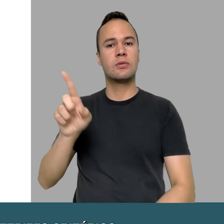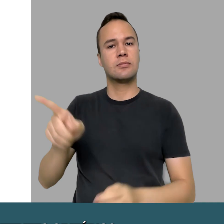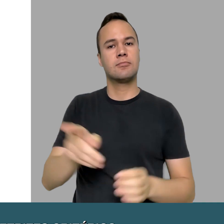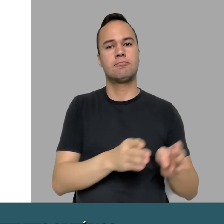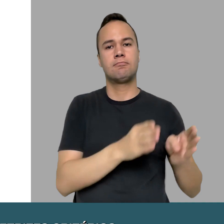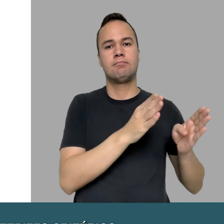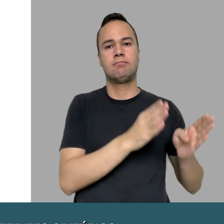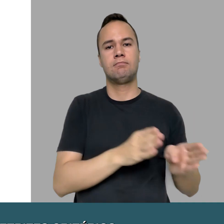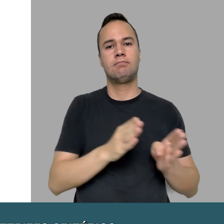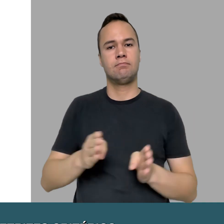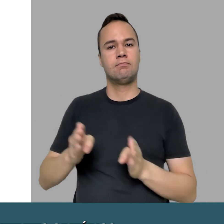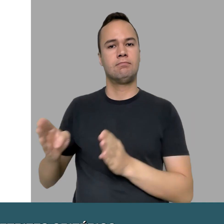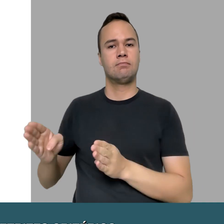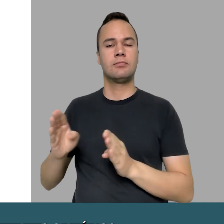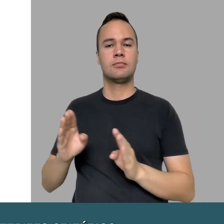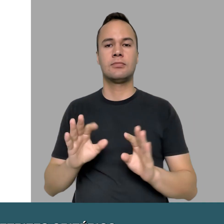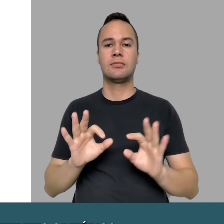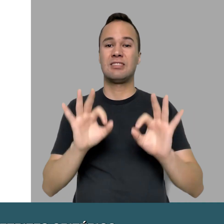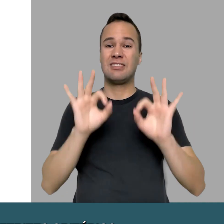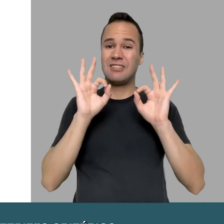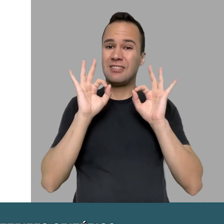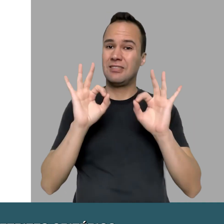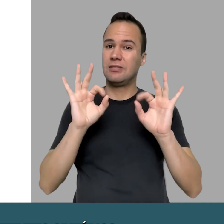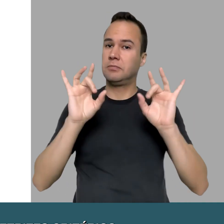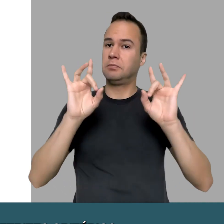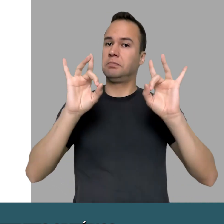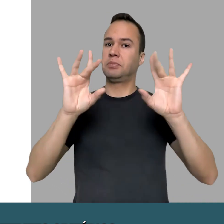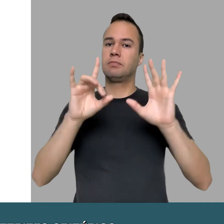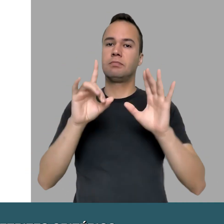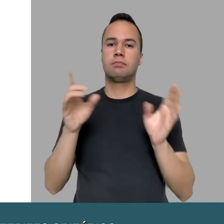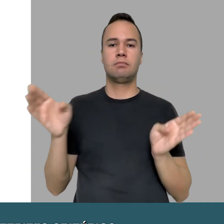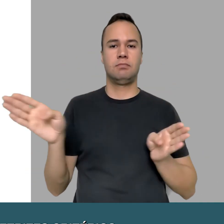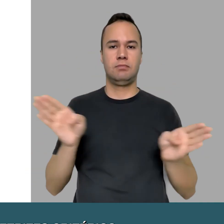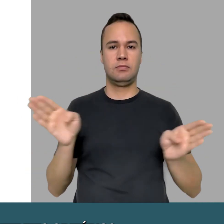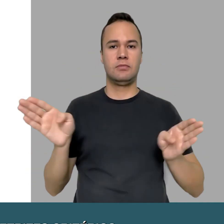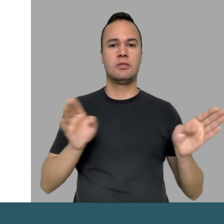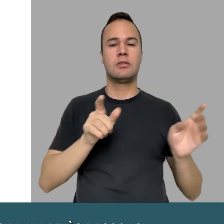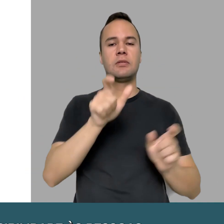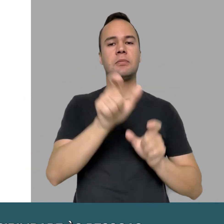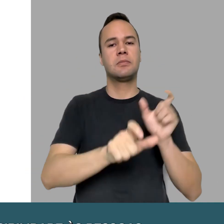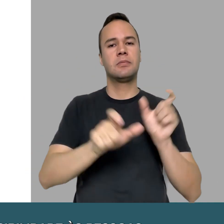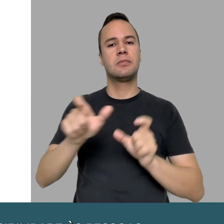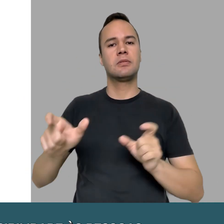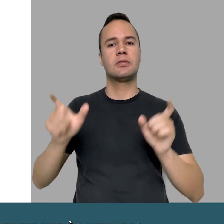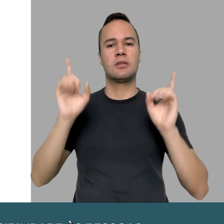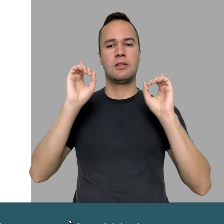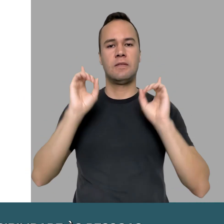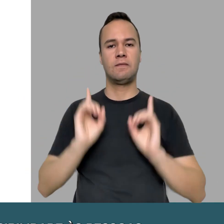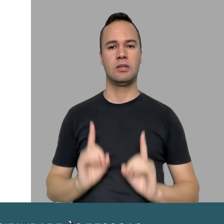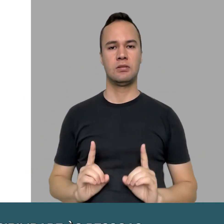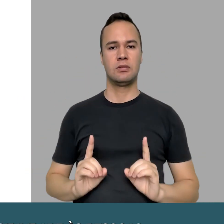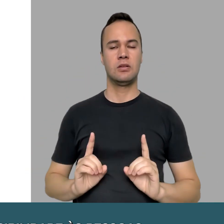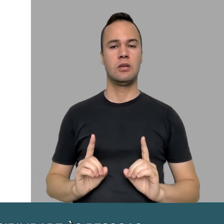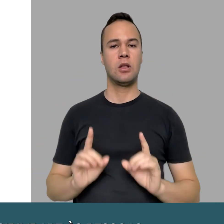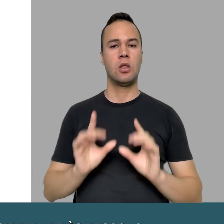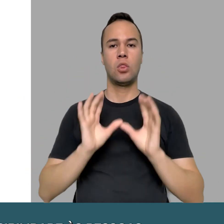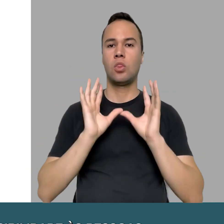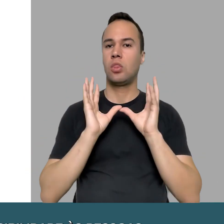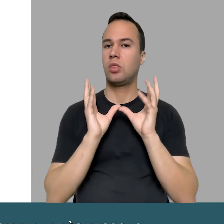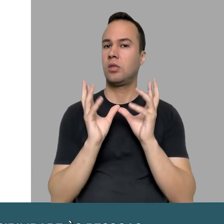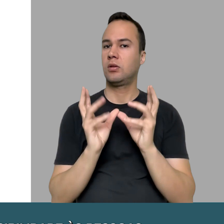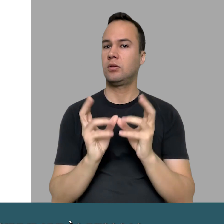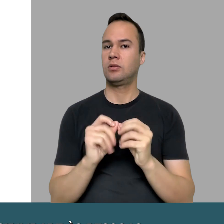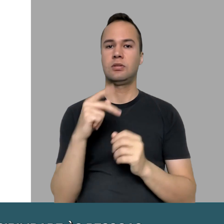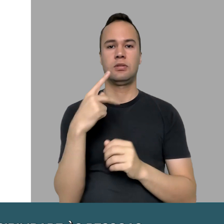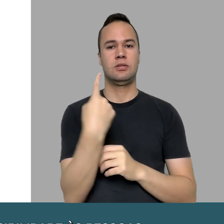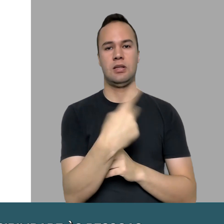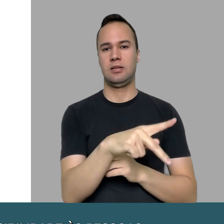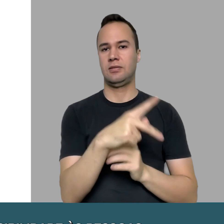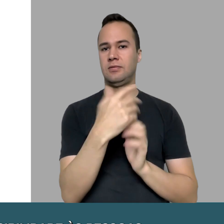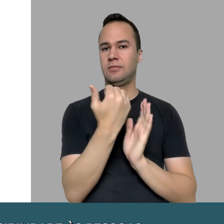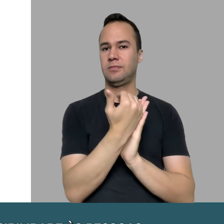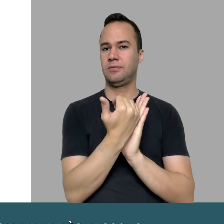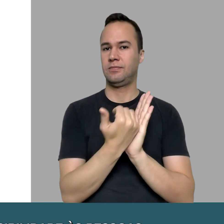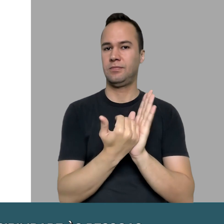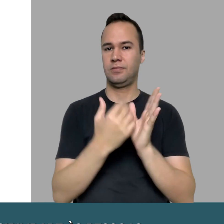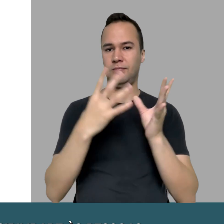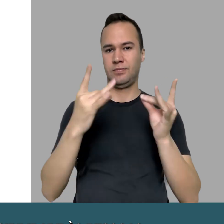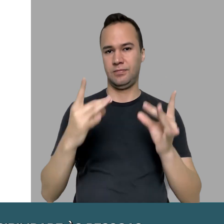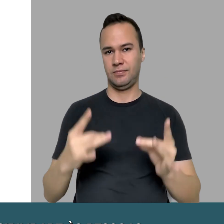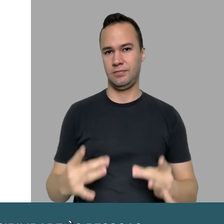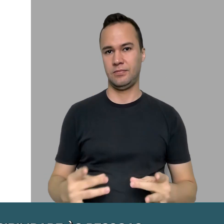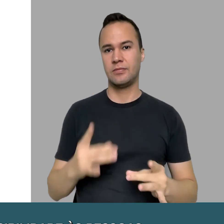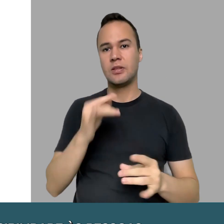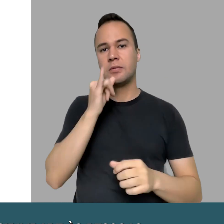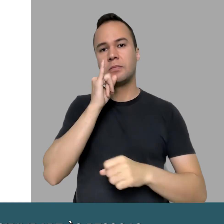critérios e instrumentos de controle que garantam acessibilidade às pessoas com